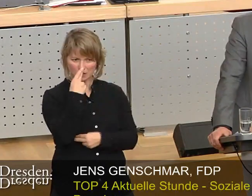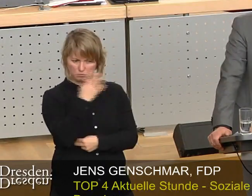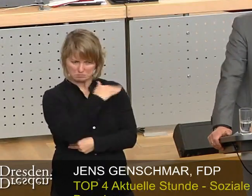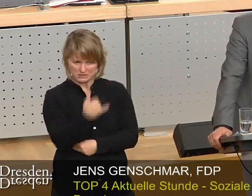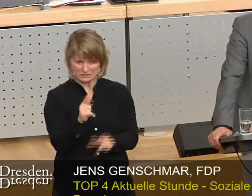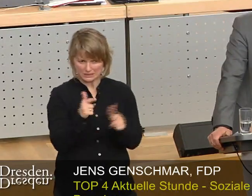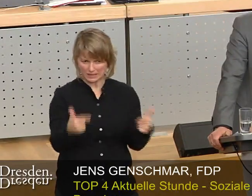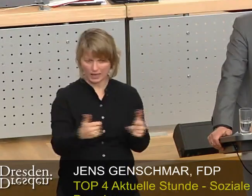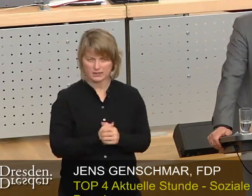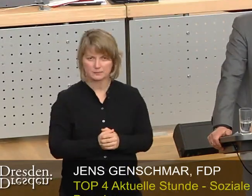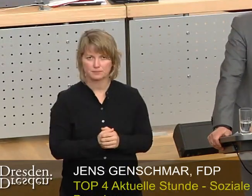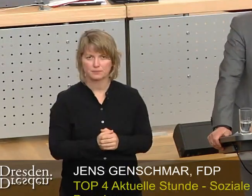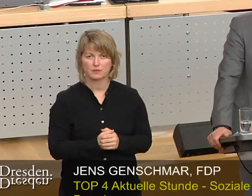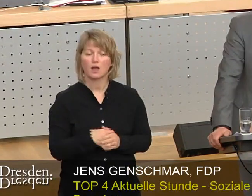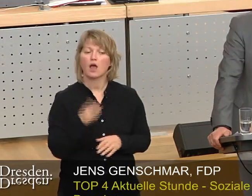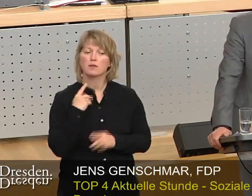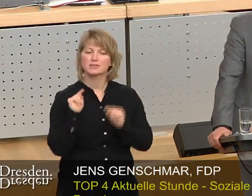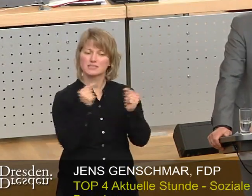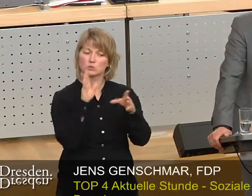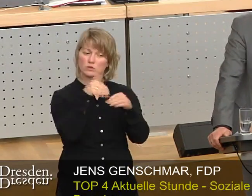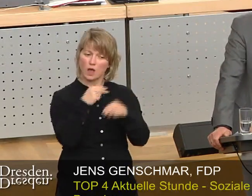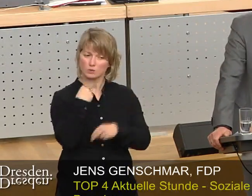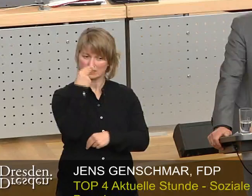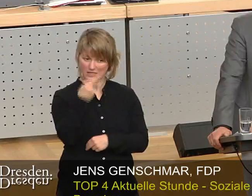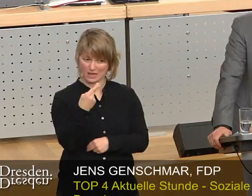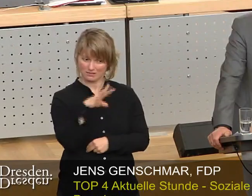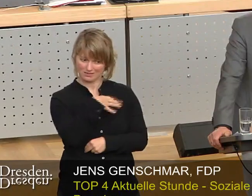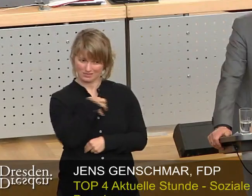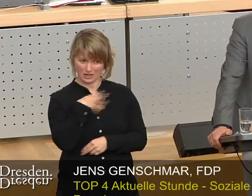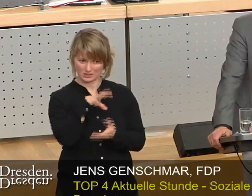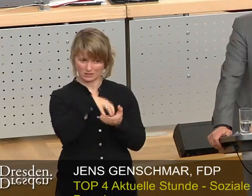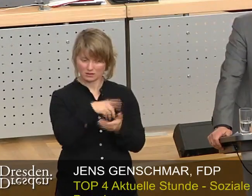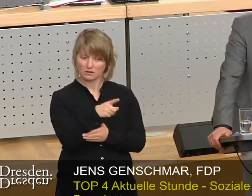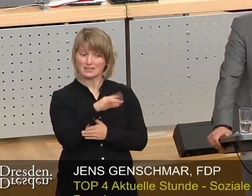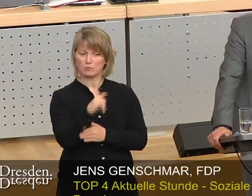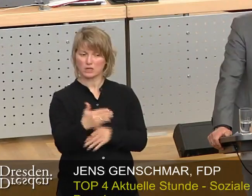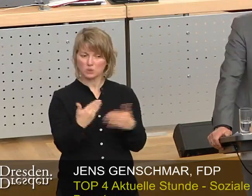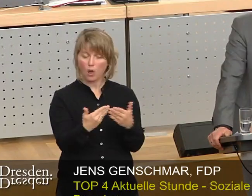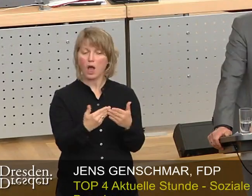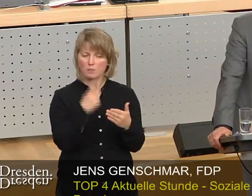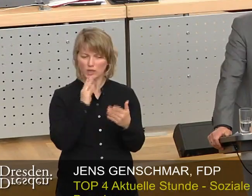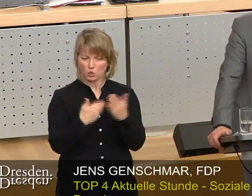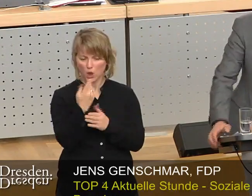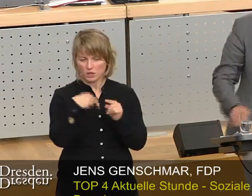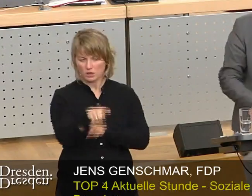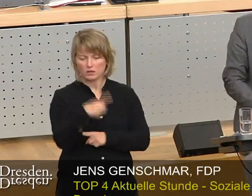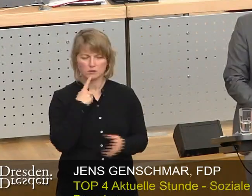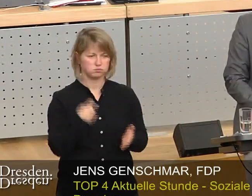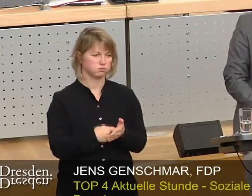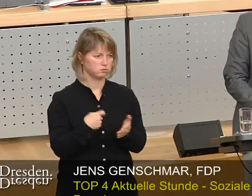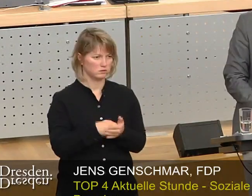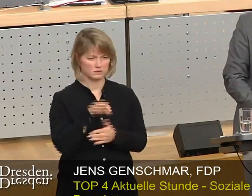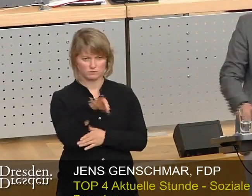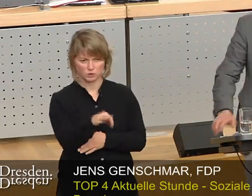bei der Diskussion ist erkennbar, dass die Stadt Dresden bei diesem Projekt wieder vor einem neuen Kostenfall steht. Was natürlich